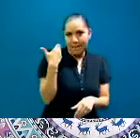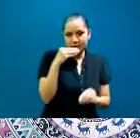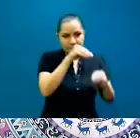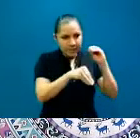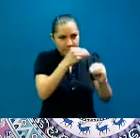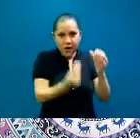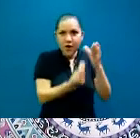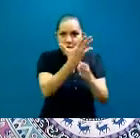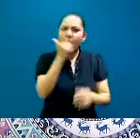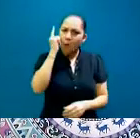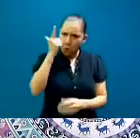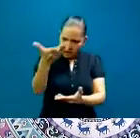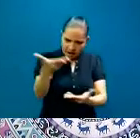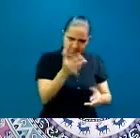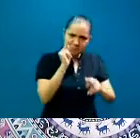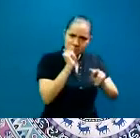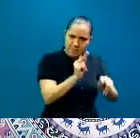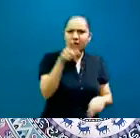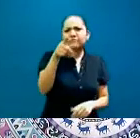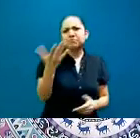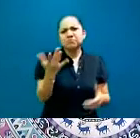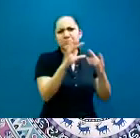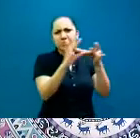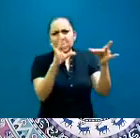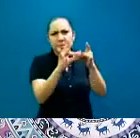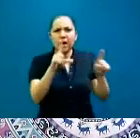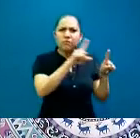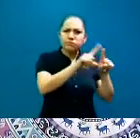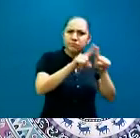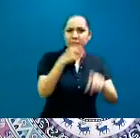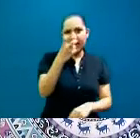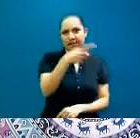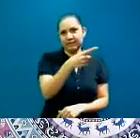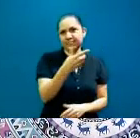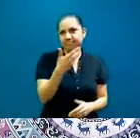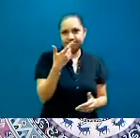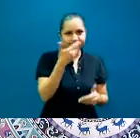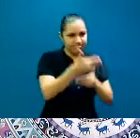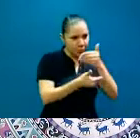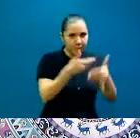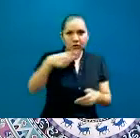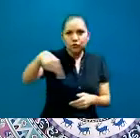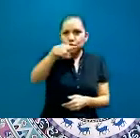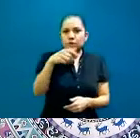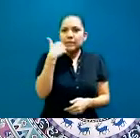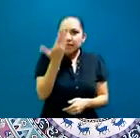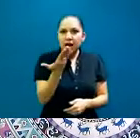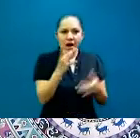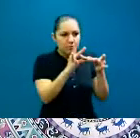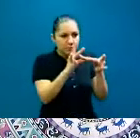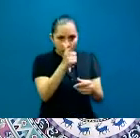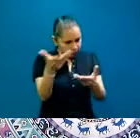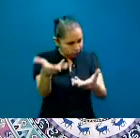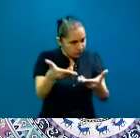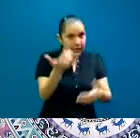recibirlos, escuchar sus comentarios. Y estamos en búsqueda de sangre nueva, de gente con mucha estamina, con mucho